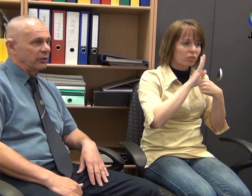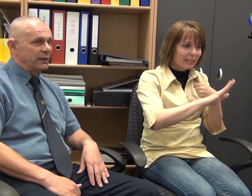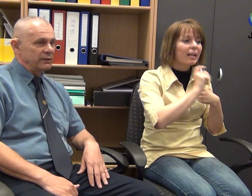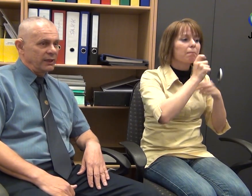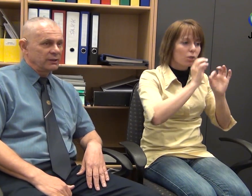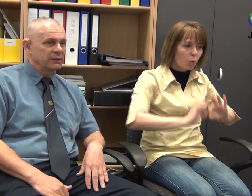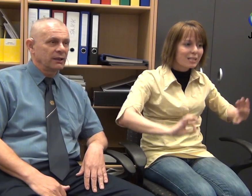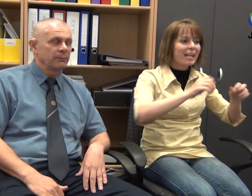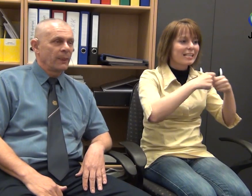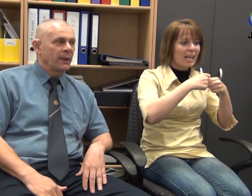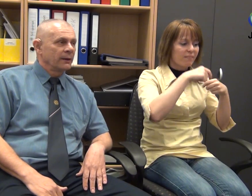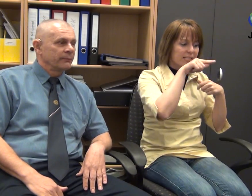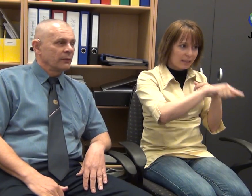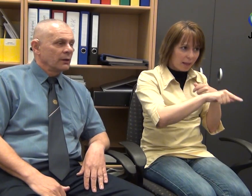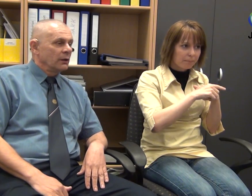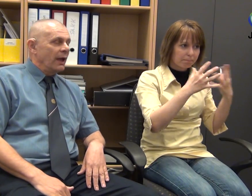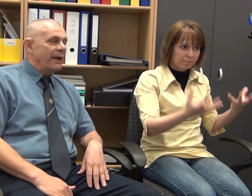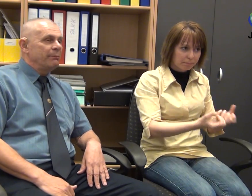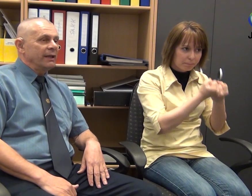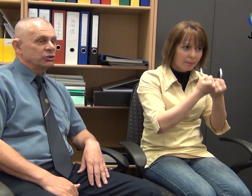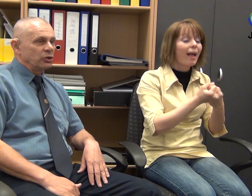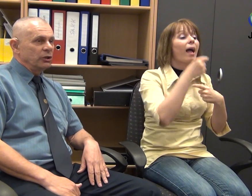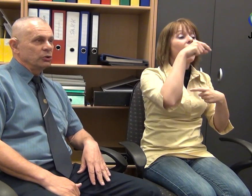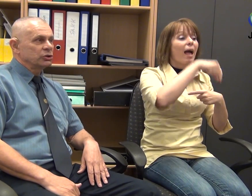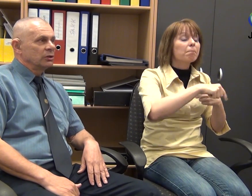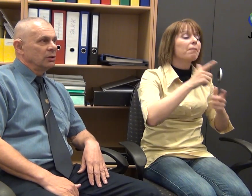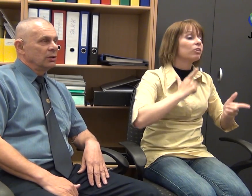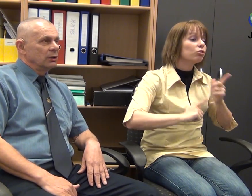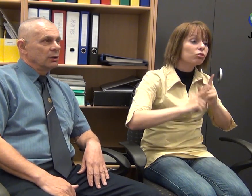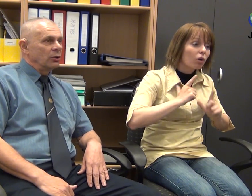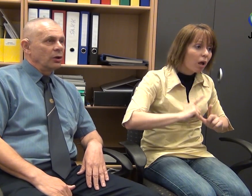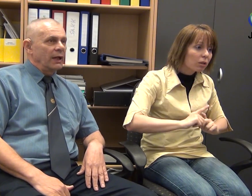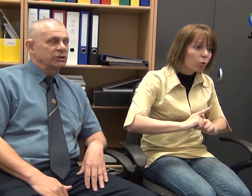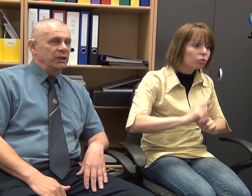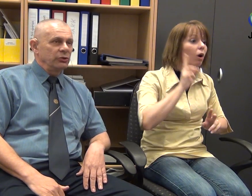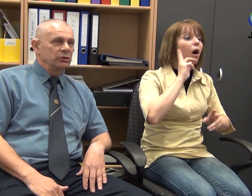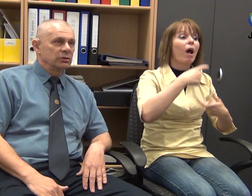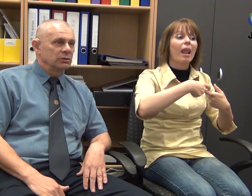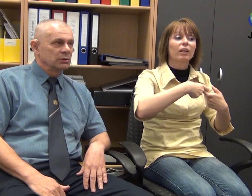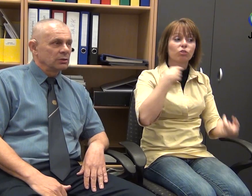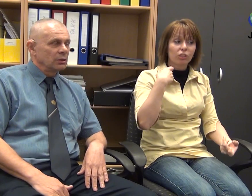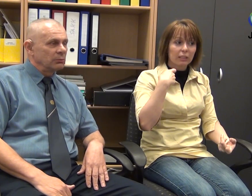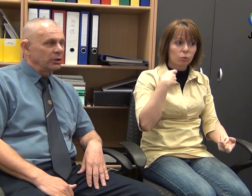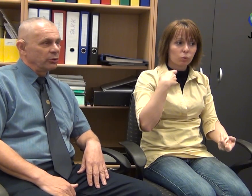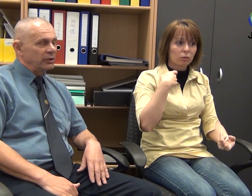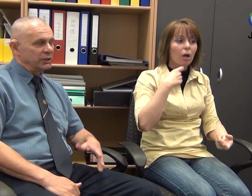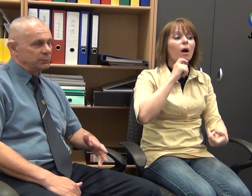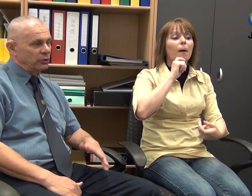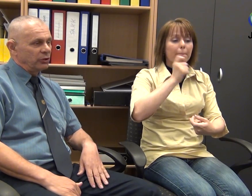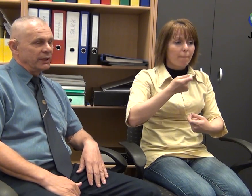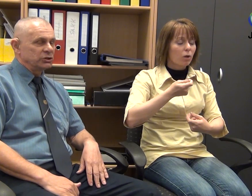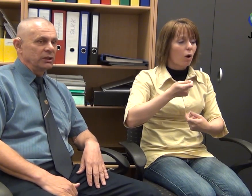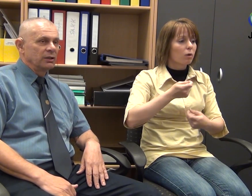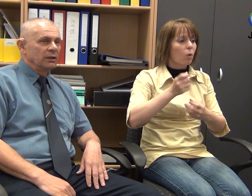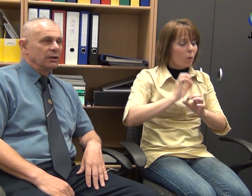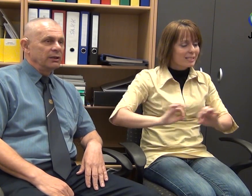Magyarországi Szervezete. Ebben sajnos a hallássirült Magyarországi